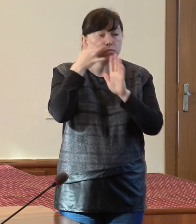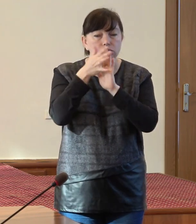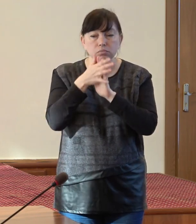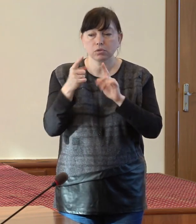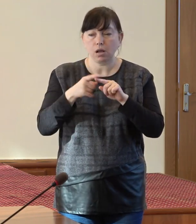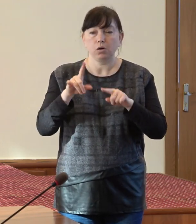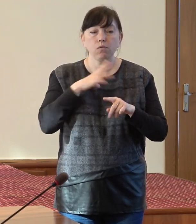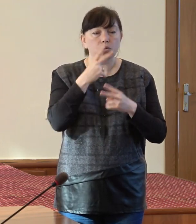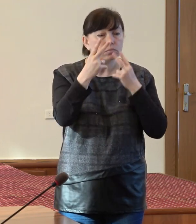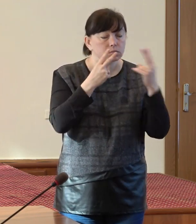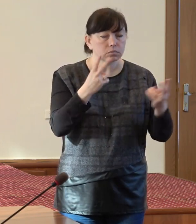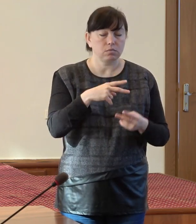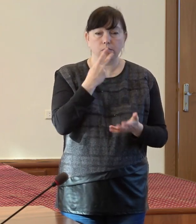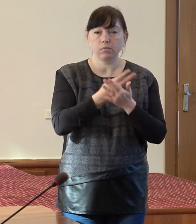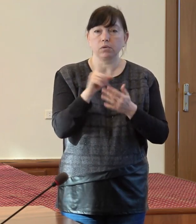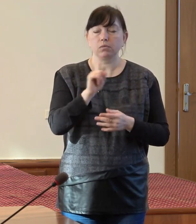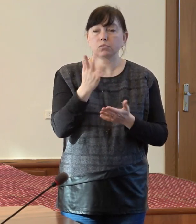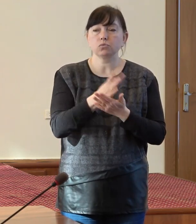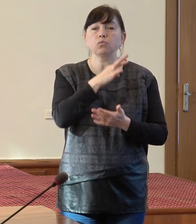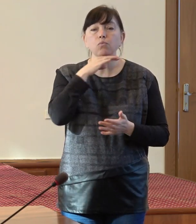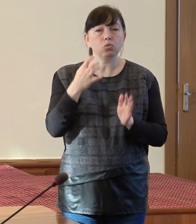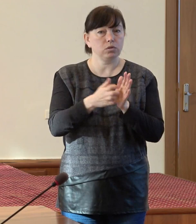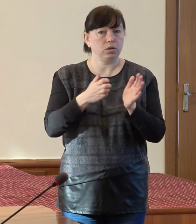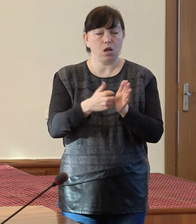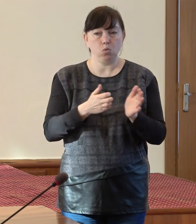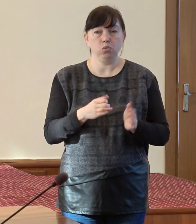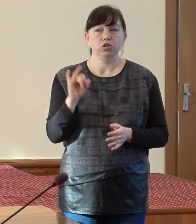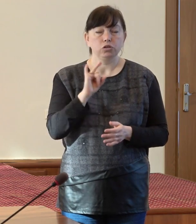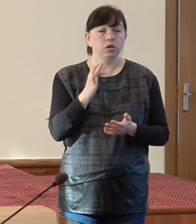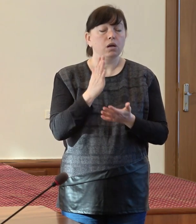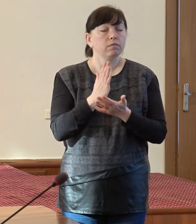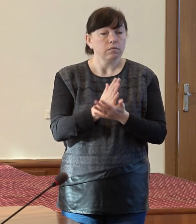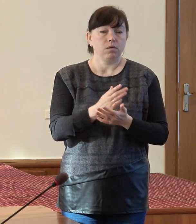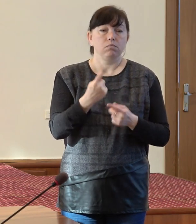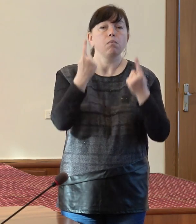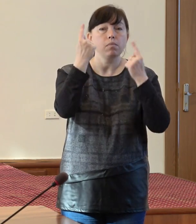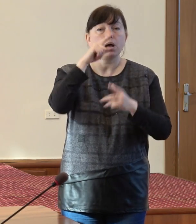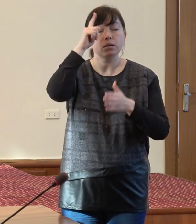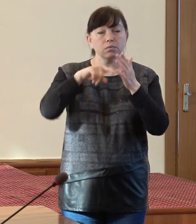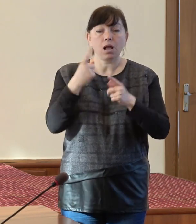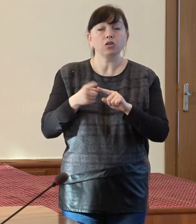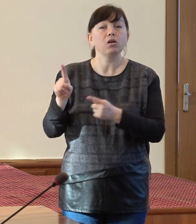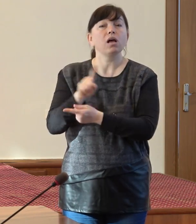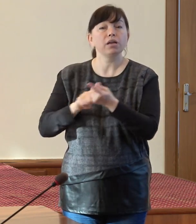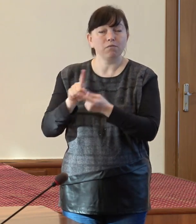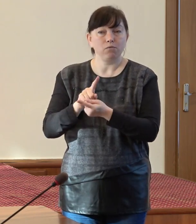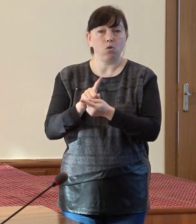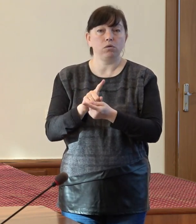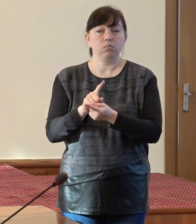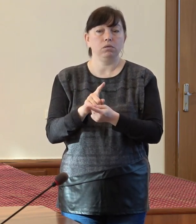efectuate au demonstrat că sunt foarte multe lacune și avem mare speranță că această reformă va veni cu